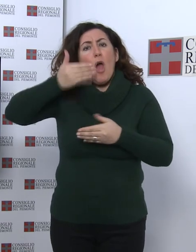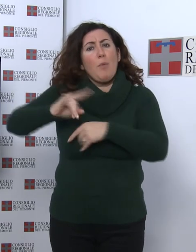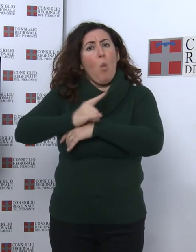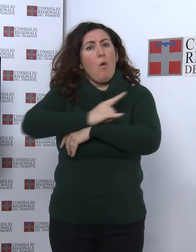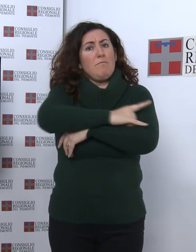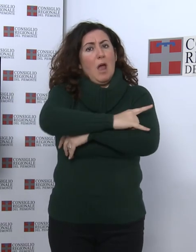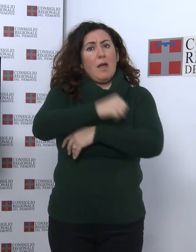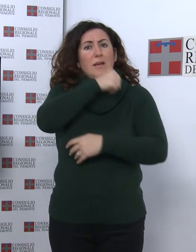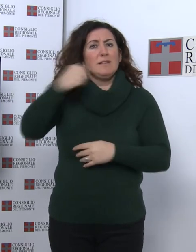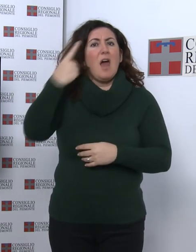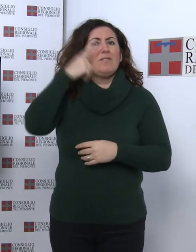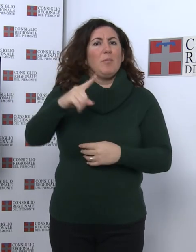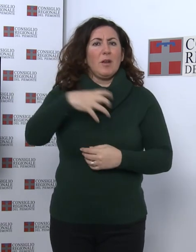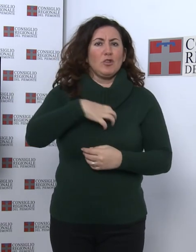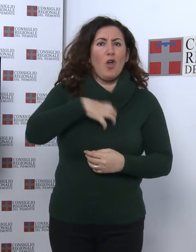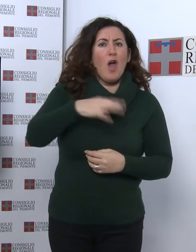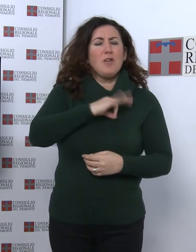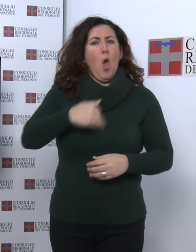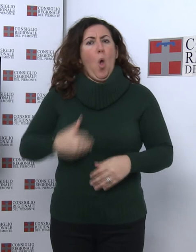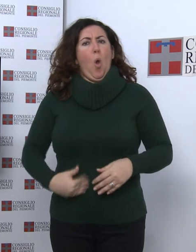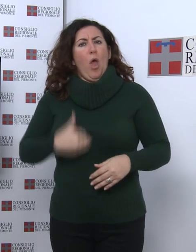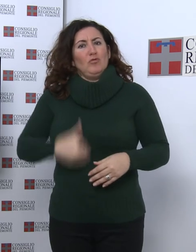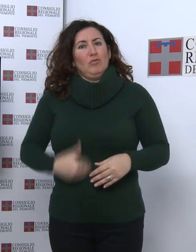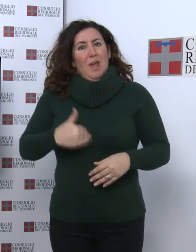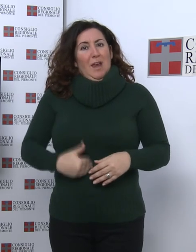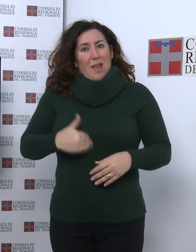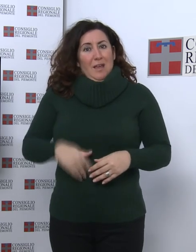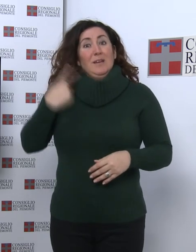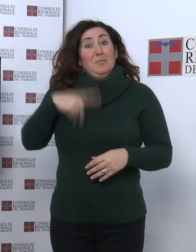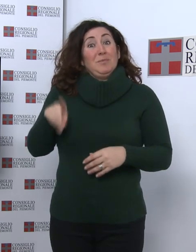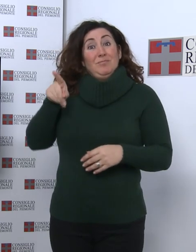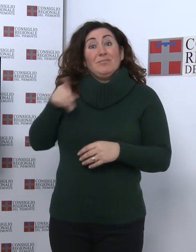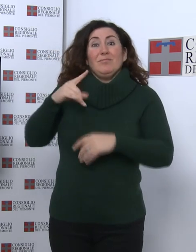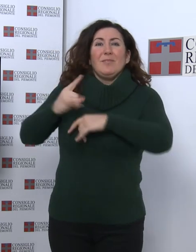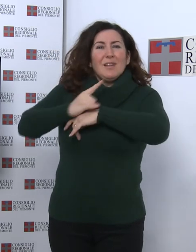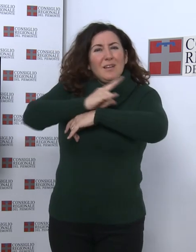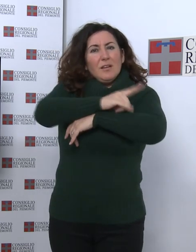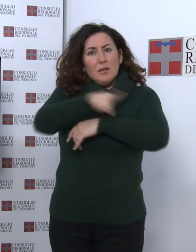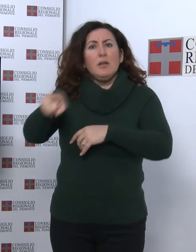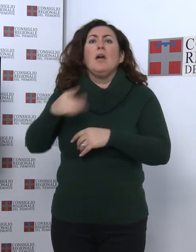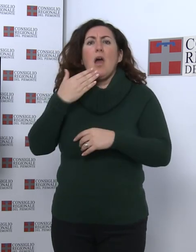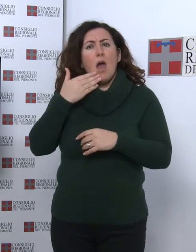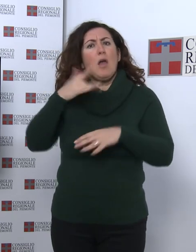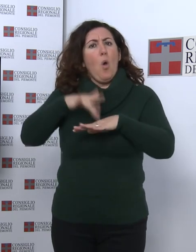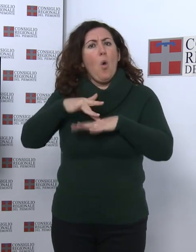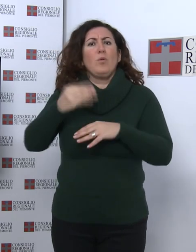tosse e lenire le ulcere. Elix Pomazia è universalmente più conosciuta in campo gastronomico.